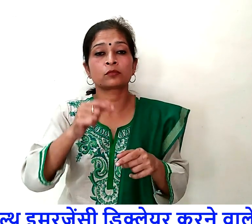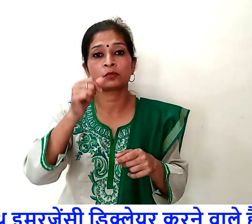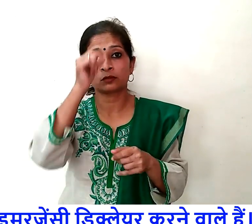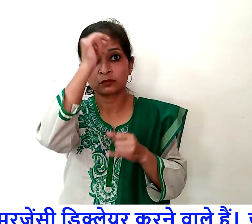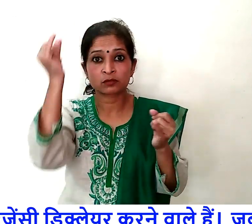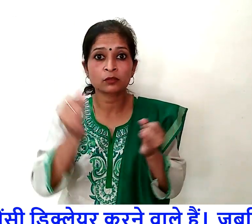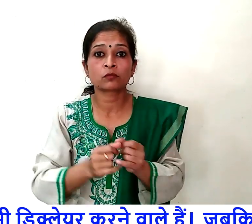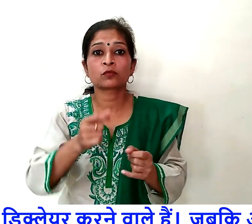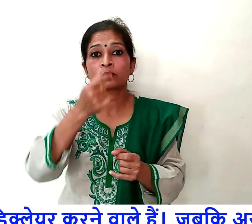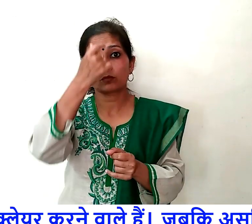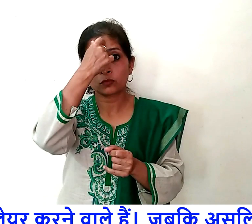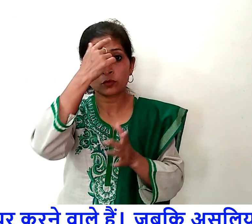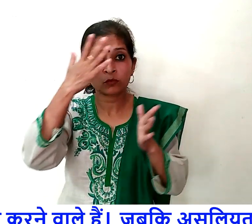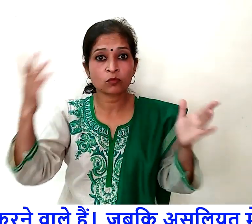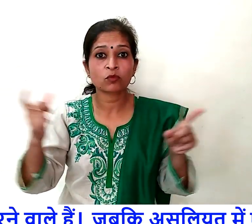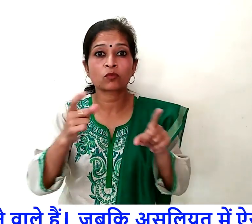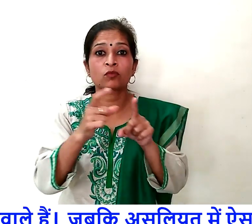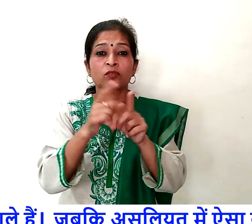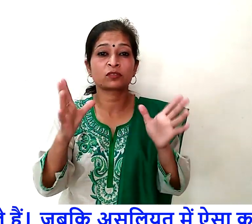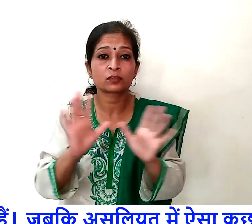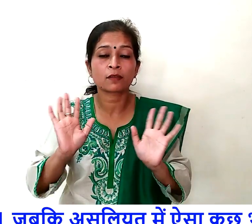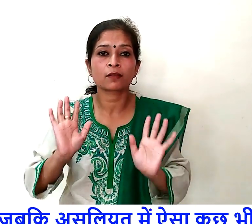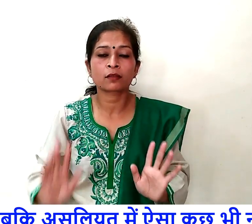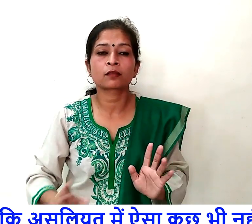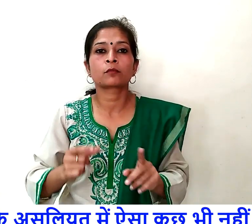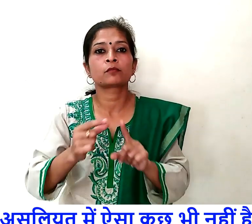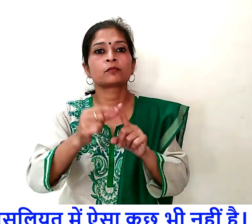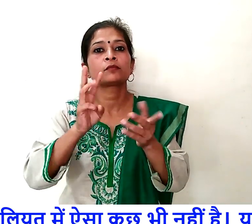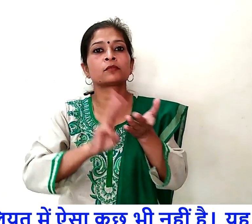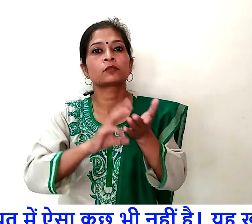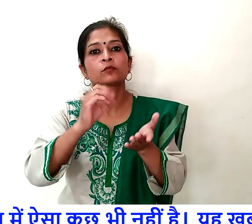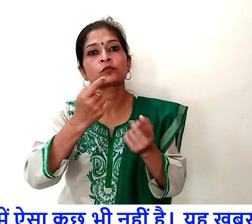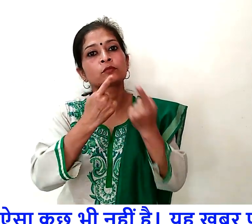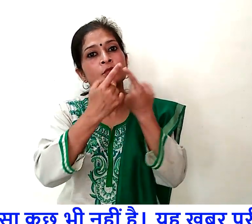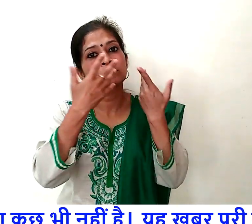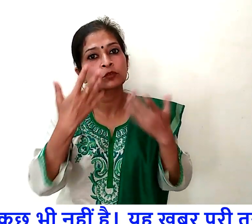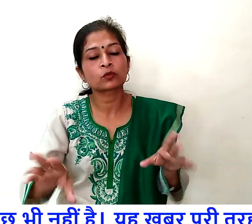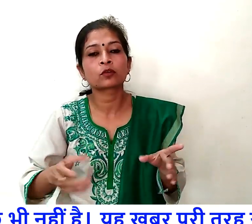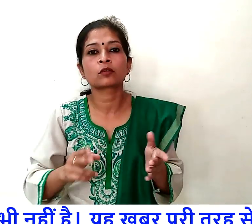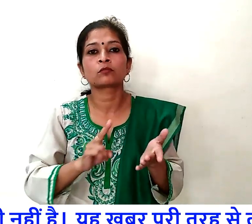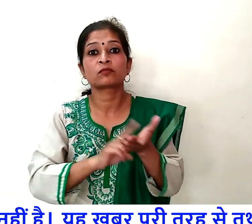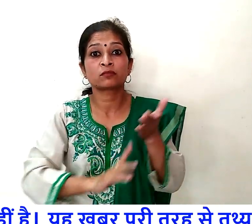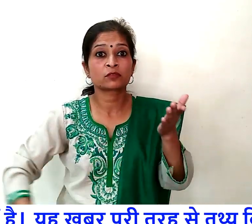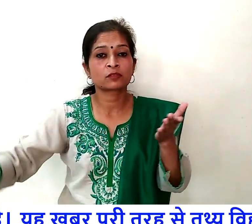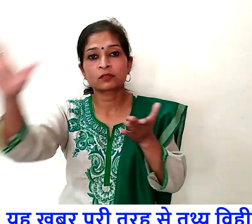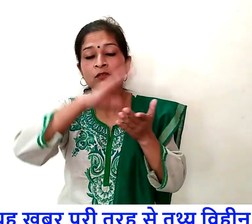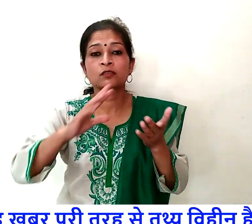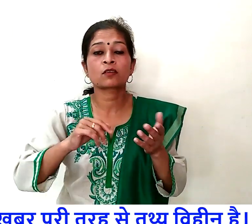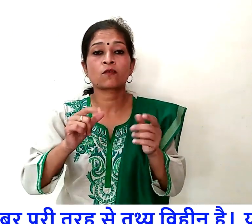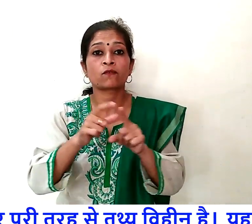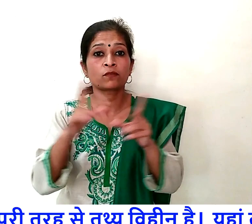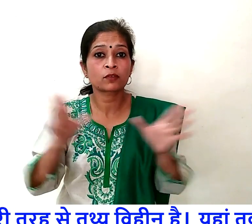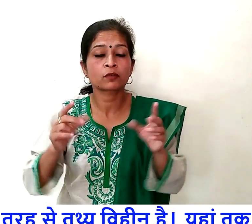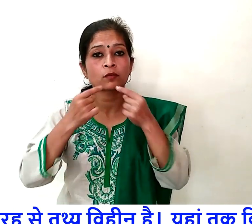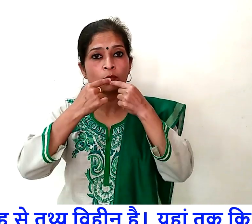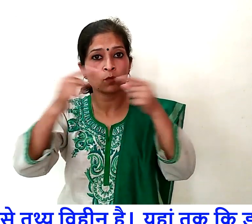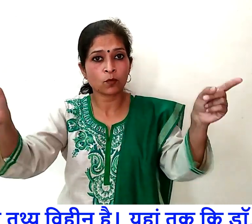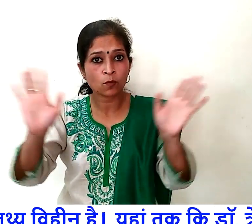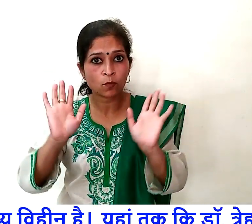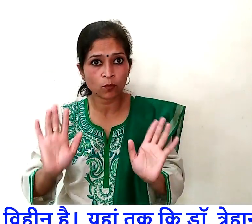में हेल्थ इमर्जेंसी डिकलियर करने वाले हैं जबकि असलियत में ऐसा कुछ भी नहीं है ये खबर पूरी तरहां से तथ्थे